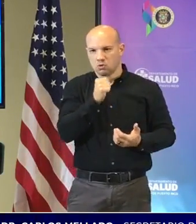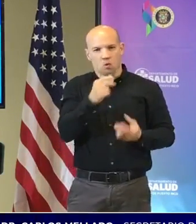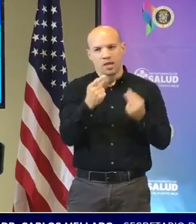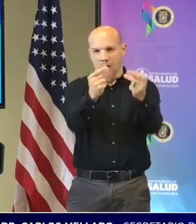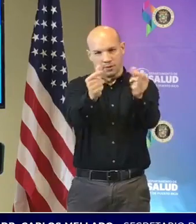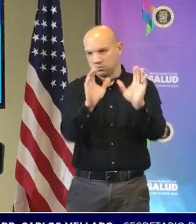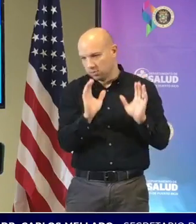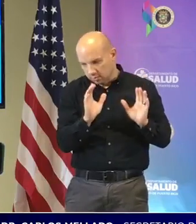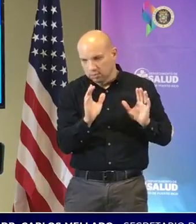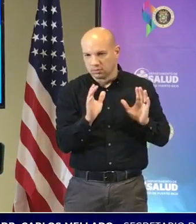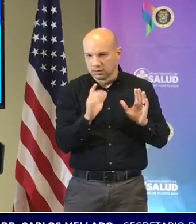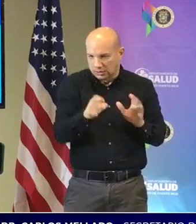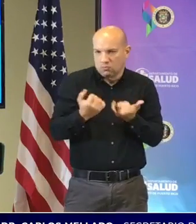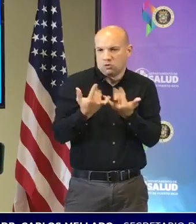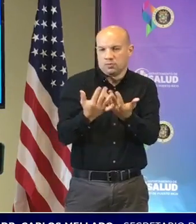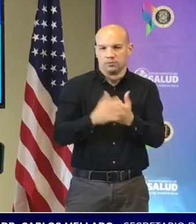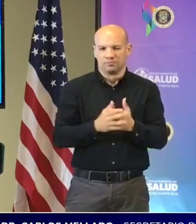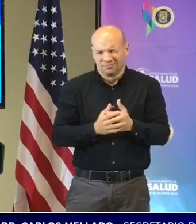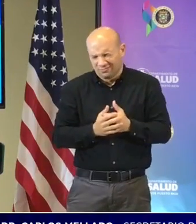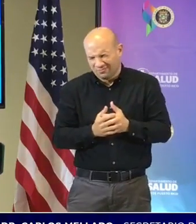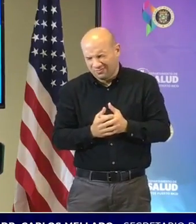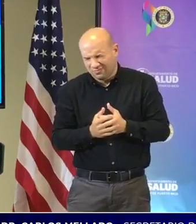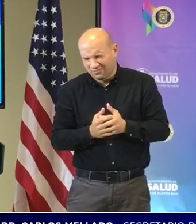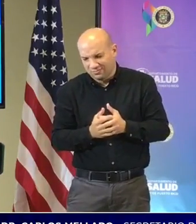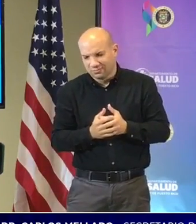yo atribuiría quizás a varios factores